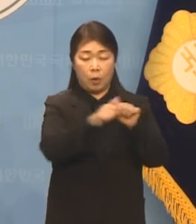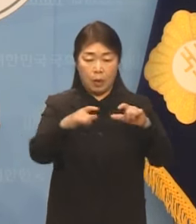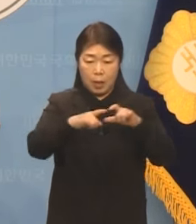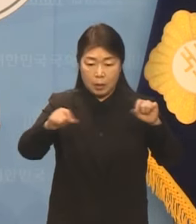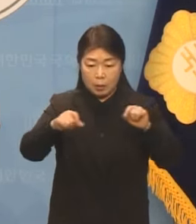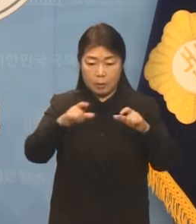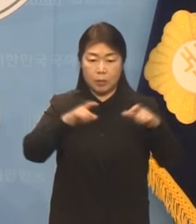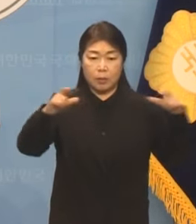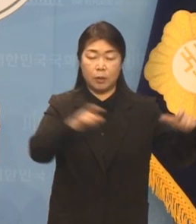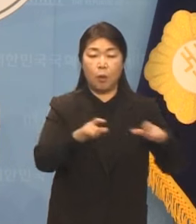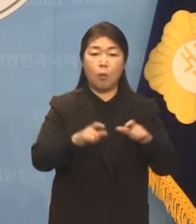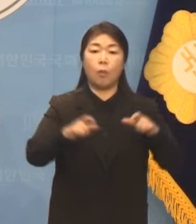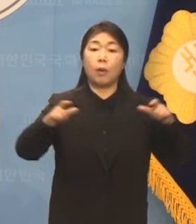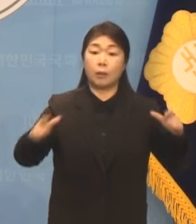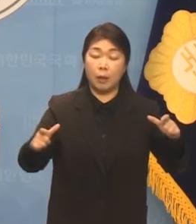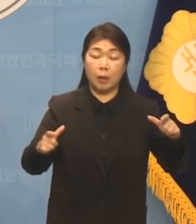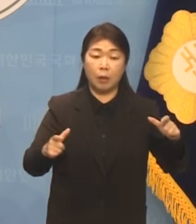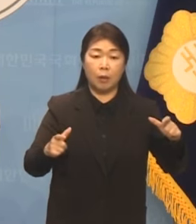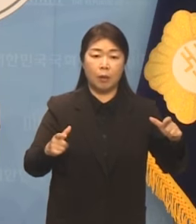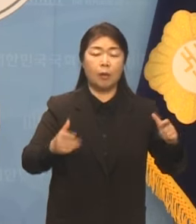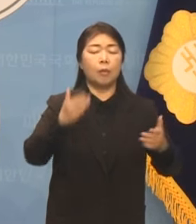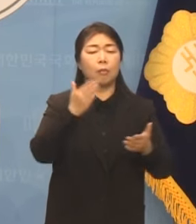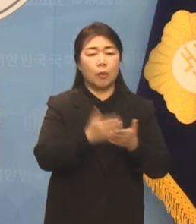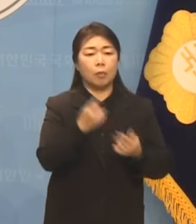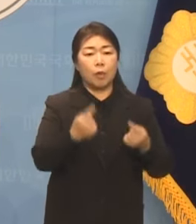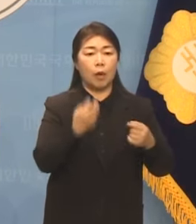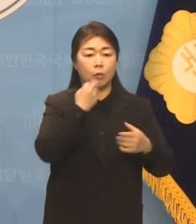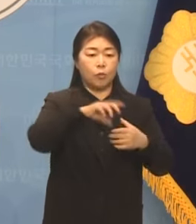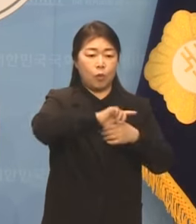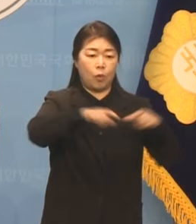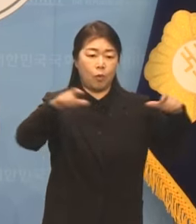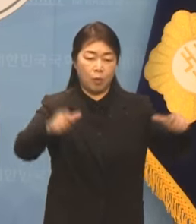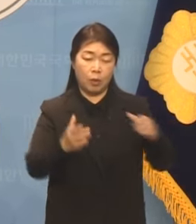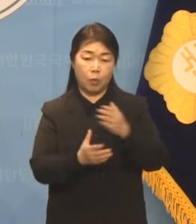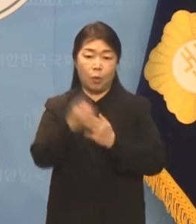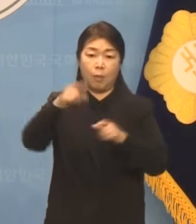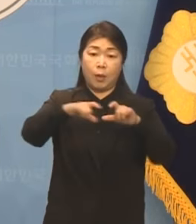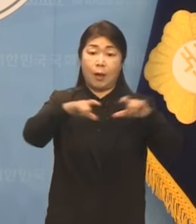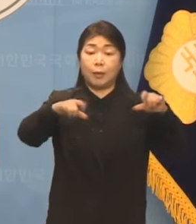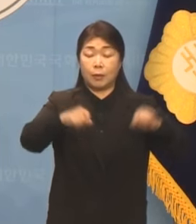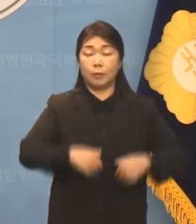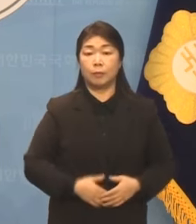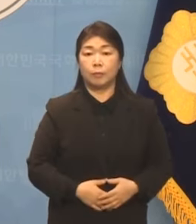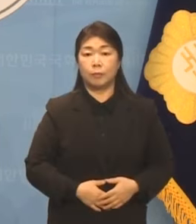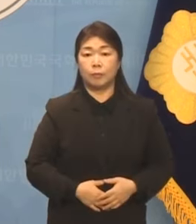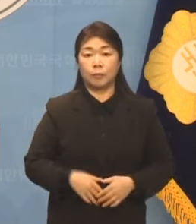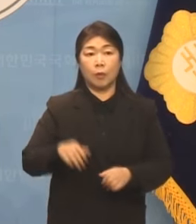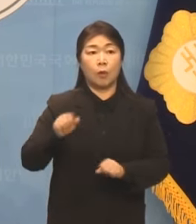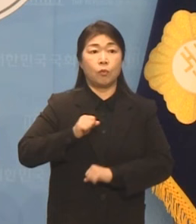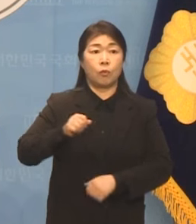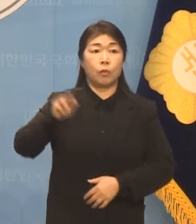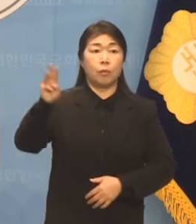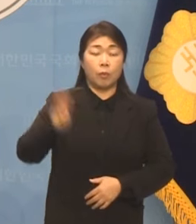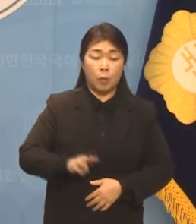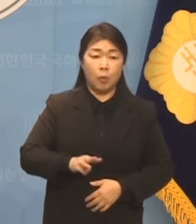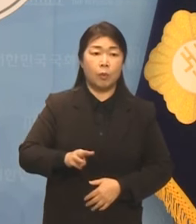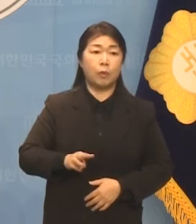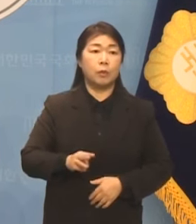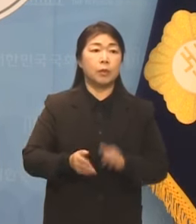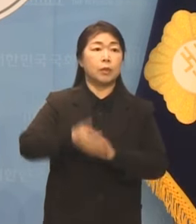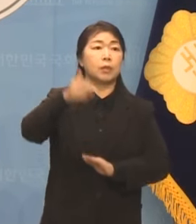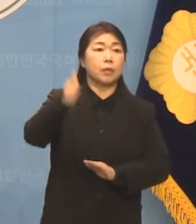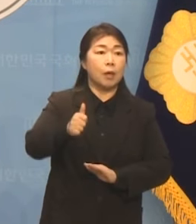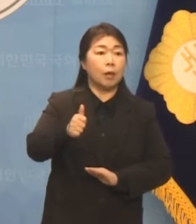확대가 아닌 수노권 통합교통카드로 오세훈 서울시장과 하은옥 군포시장의 업무 협약으로 서울시